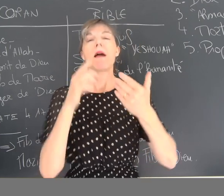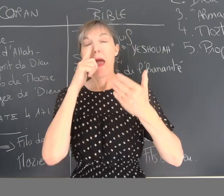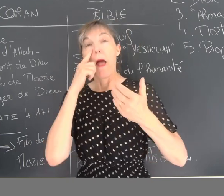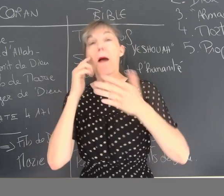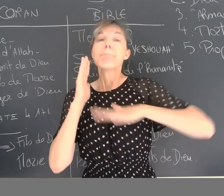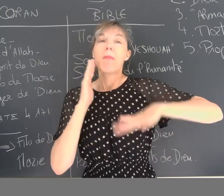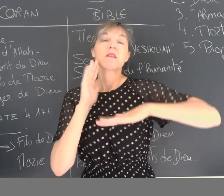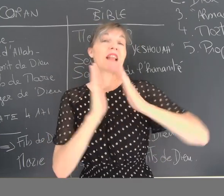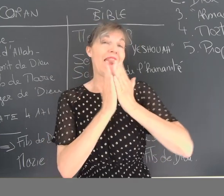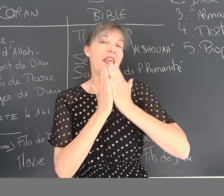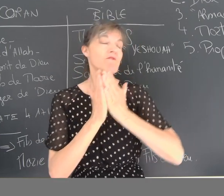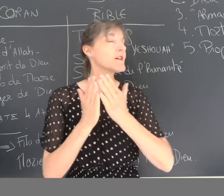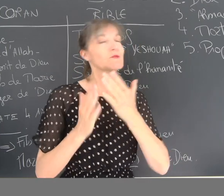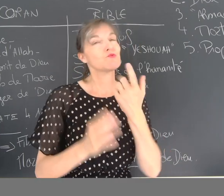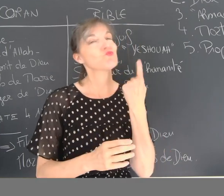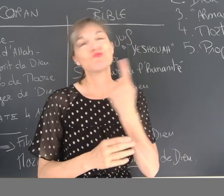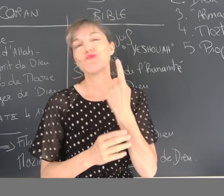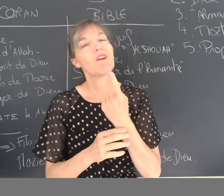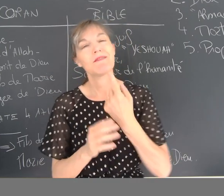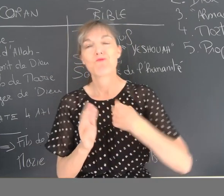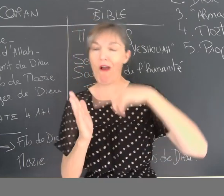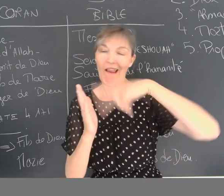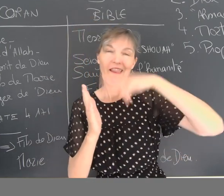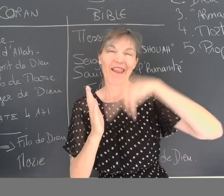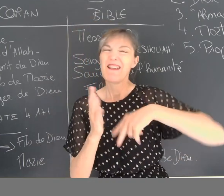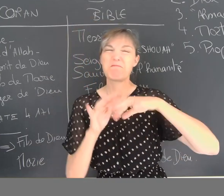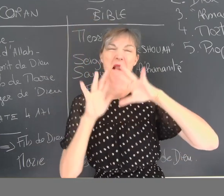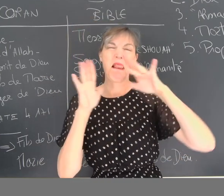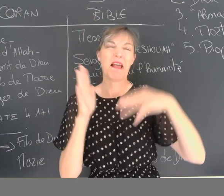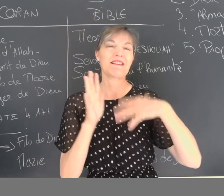différence de la personne de Jésus, qui est-il dans les deux textes.